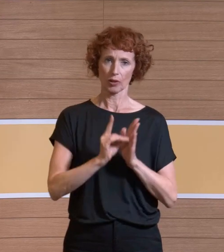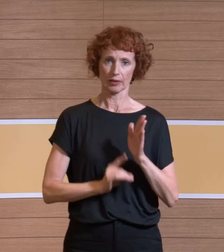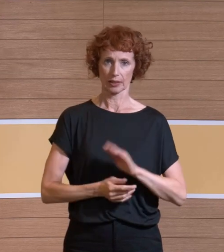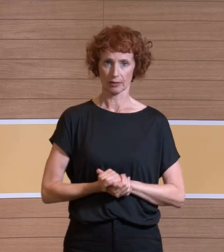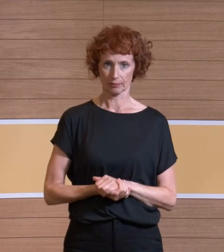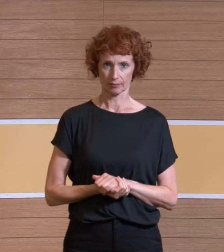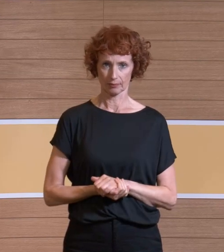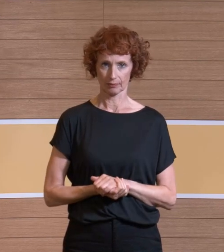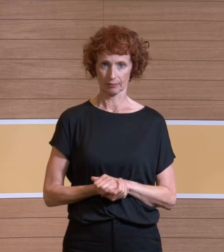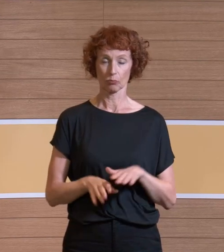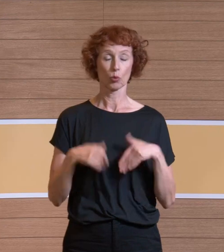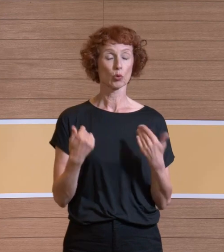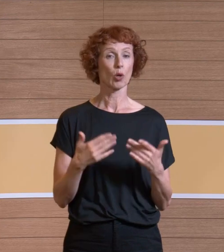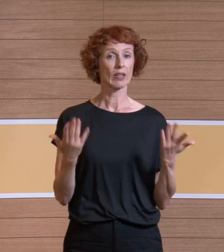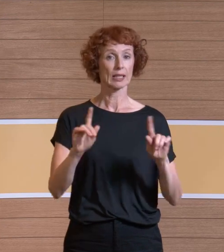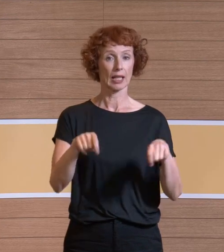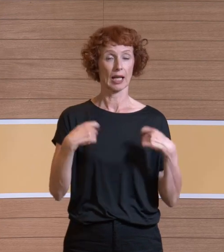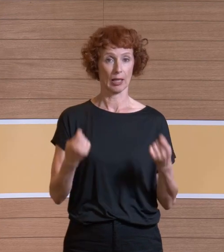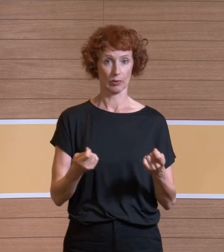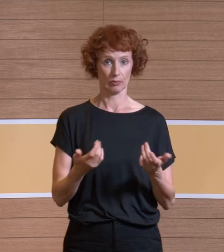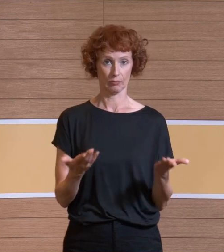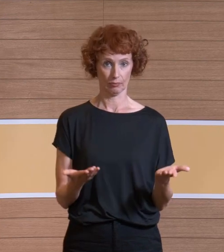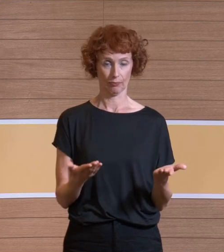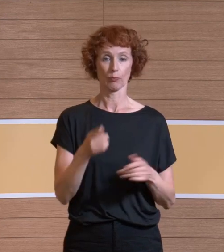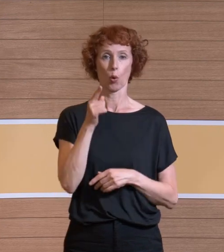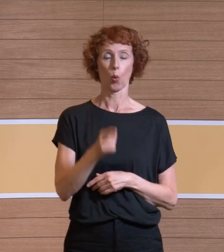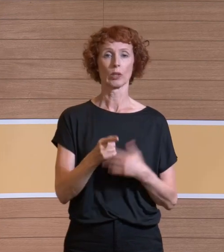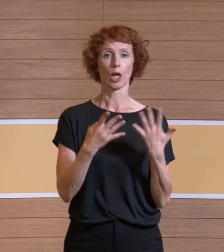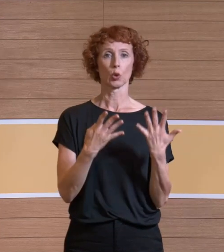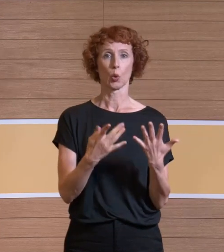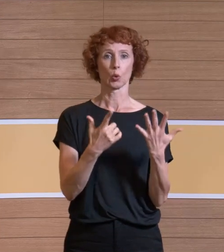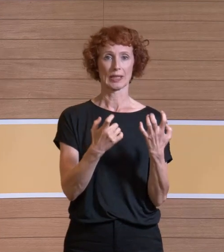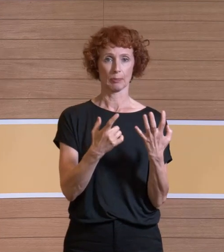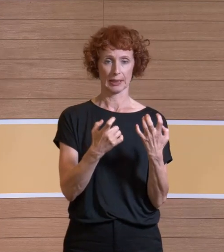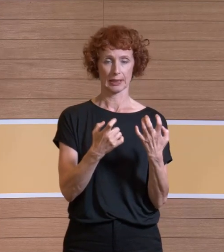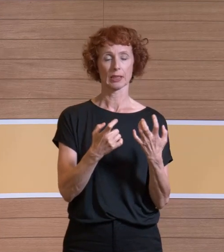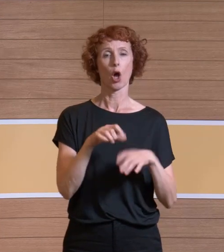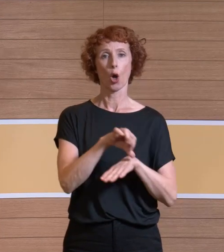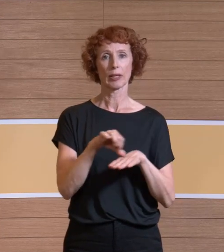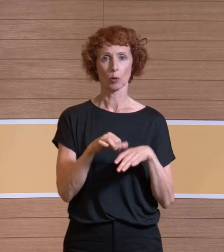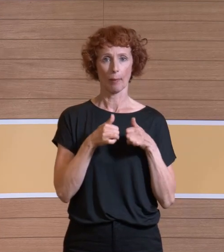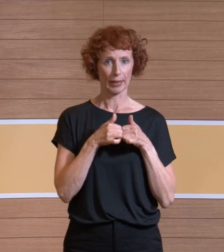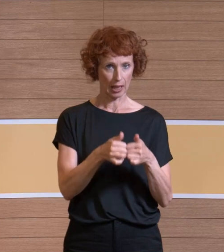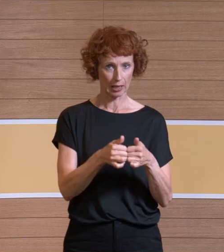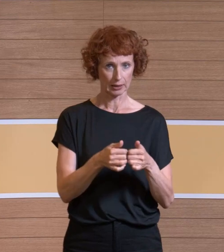Was haben wir gesehen? Also insgesamt erst mal haben wir 179 Operationen begleitet.